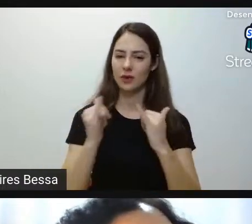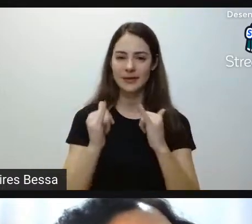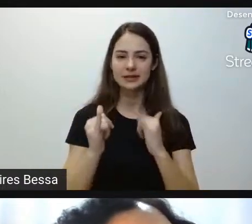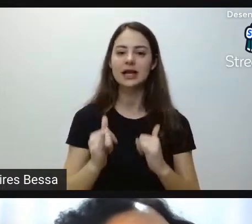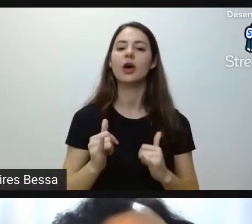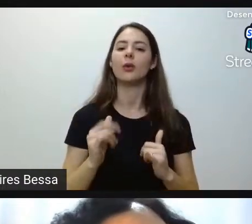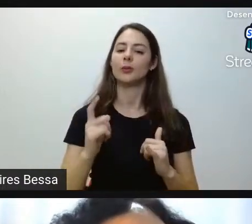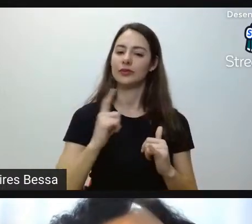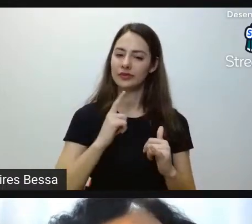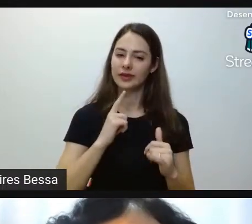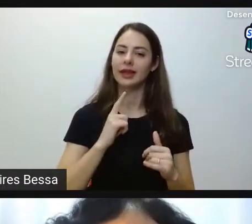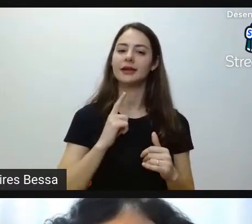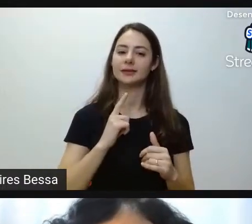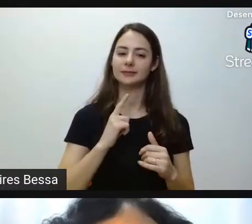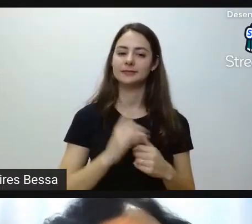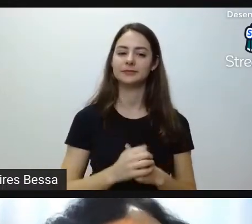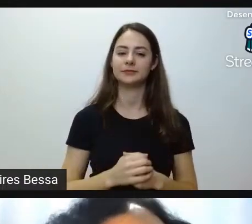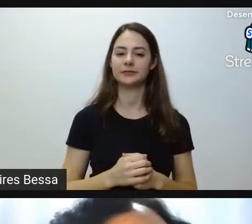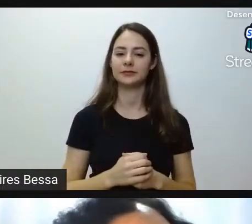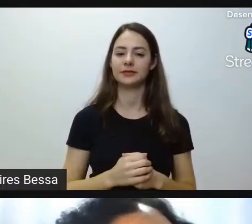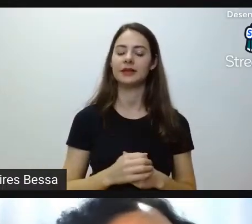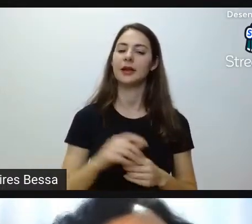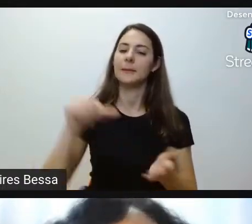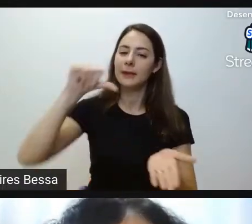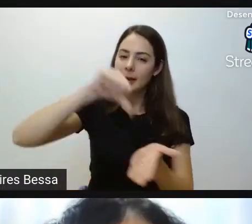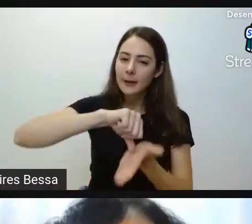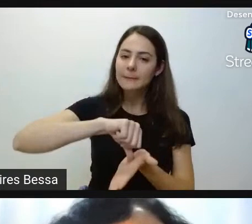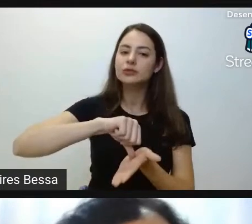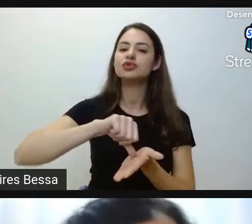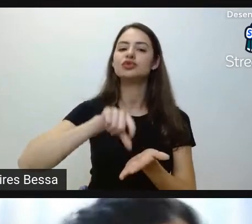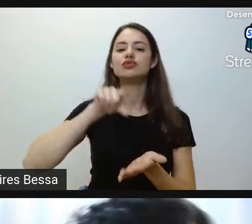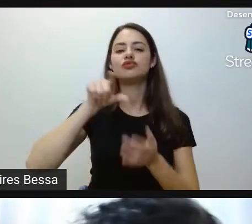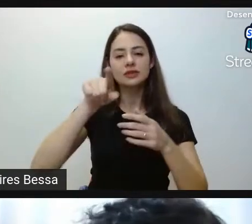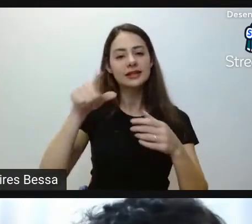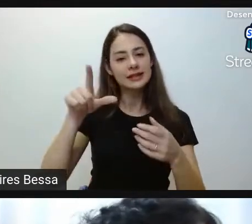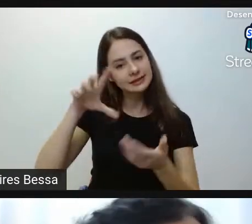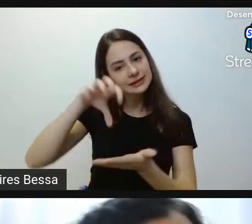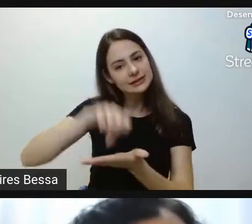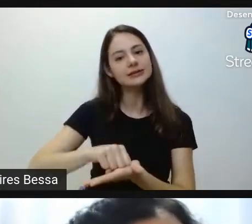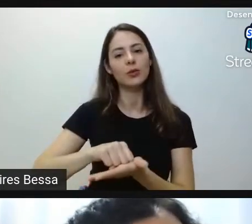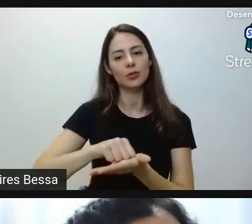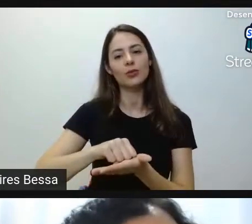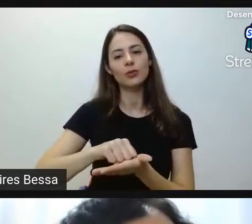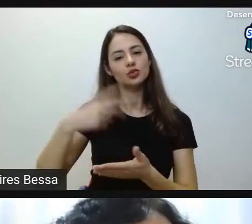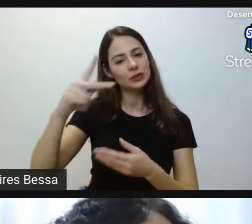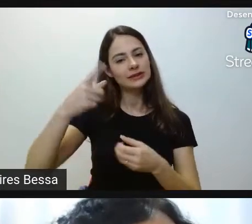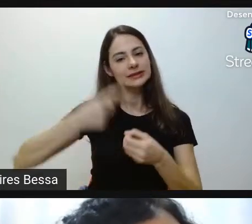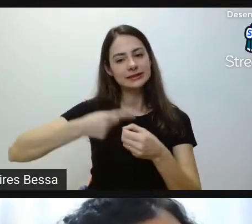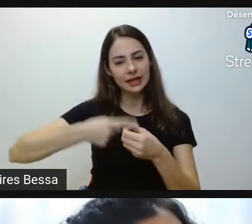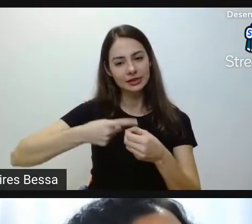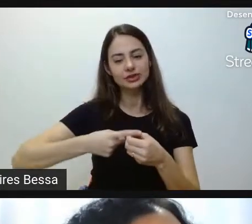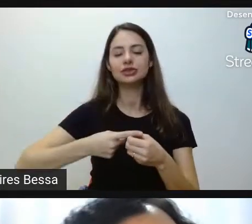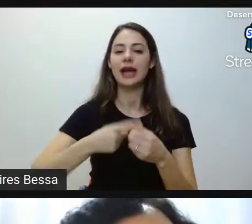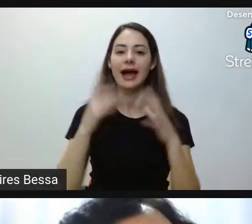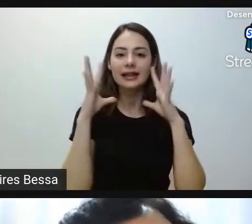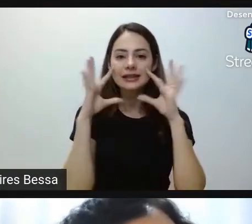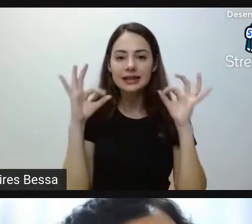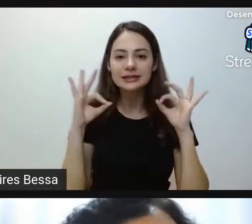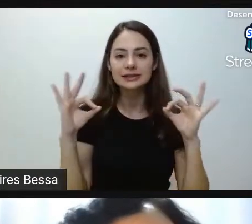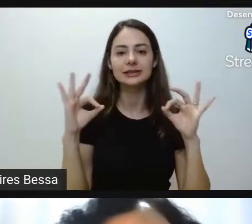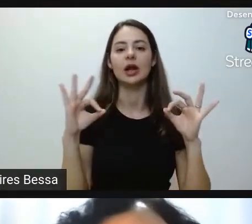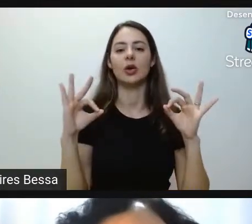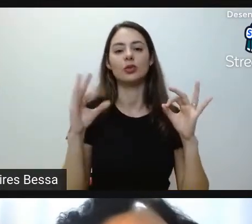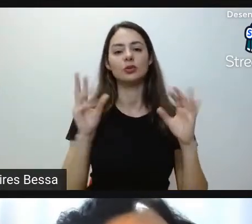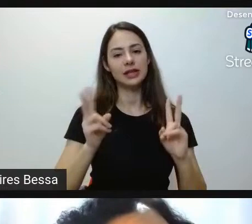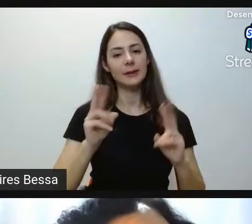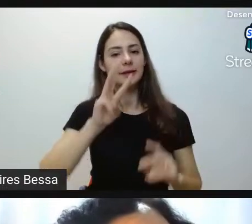na página do campus onde seu filho fez a inscrição. Então, procure, fique atento à página